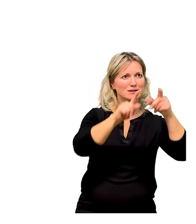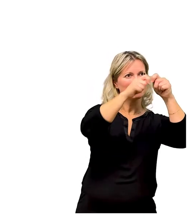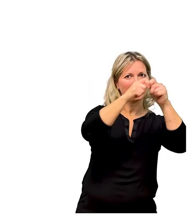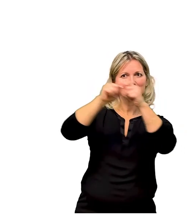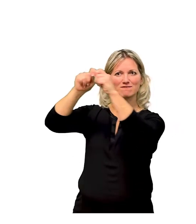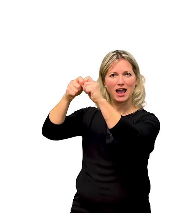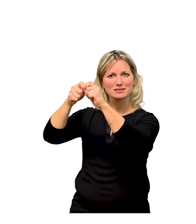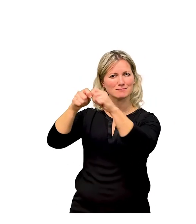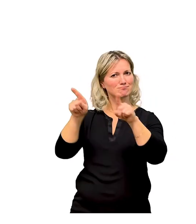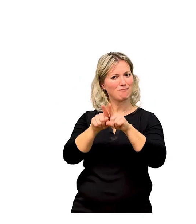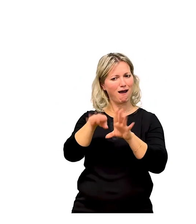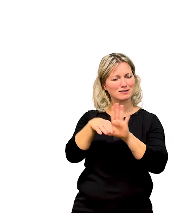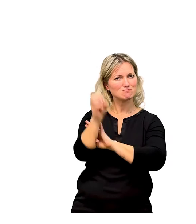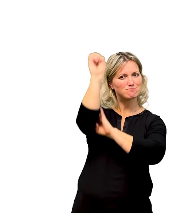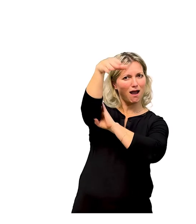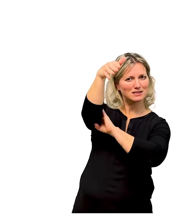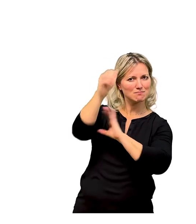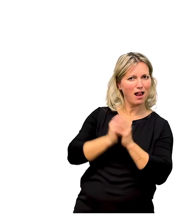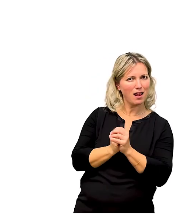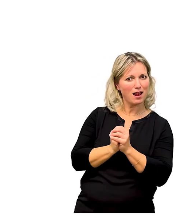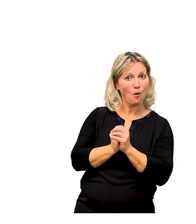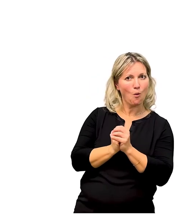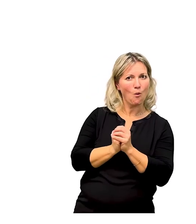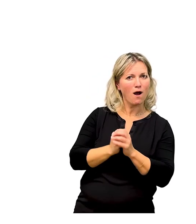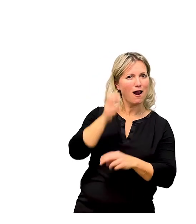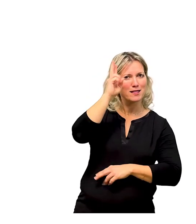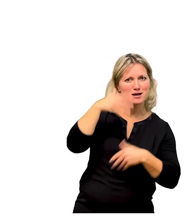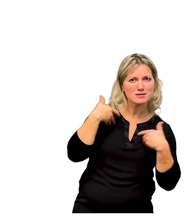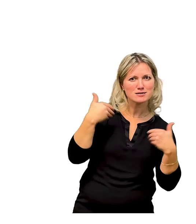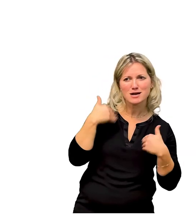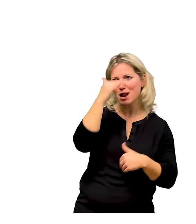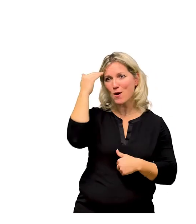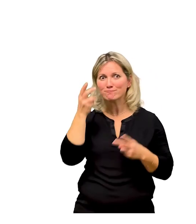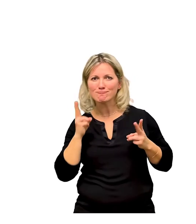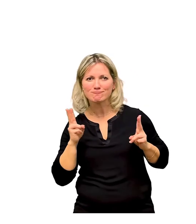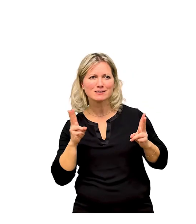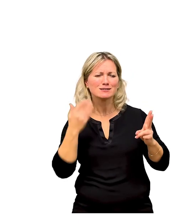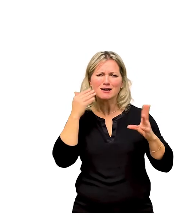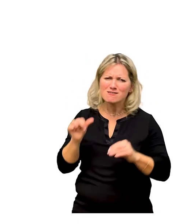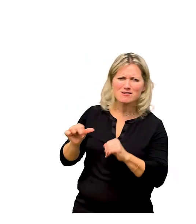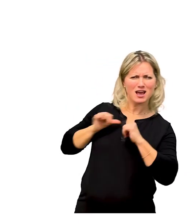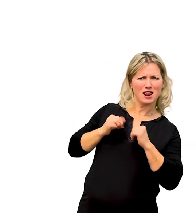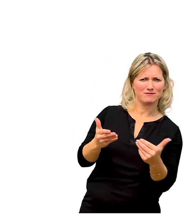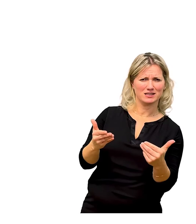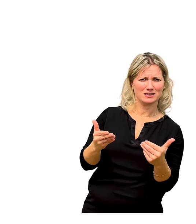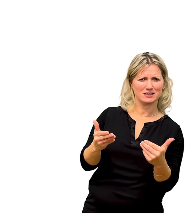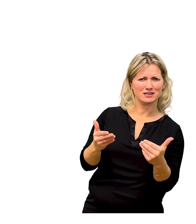Da können wir toll Basketball spielen, freut sich Linda. Luan nickt eifrig. Fass mal mit an, sagt Linda.